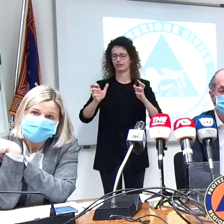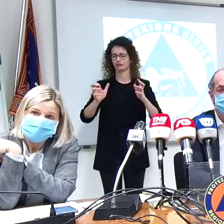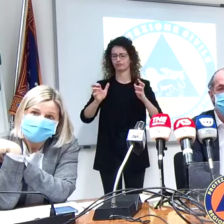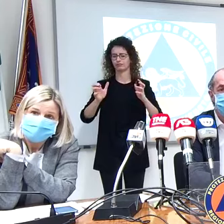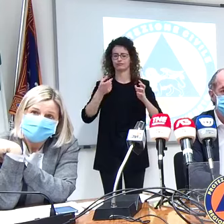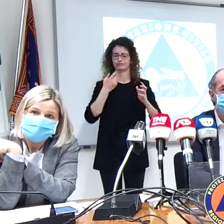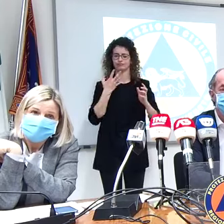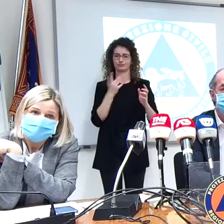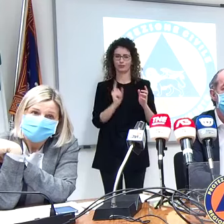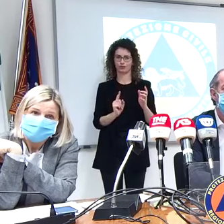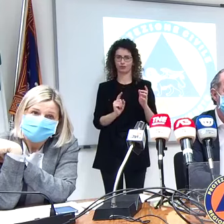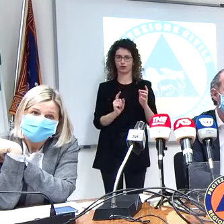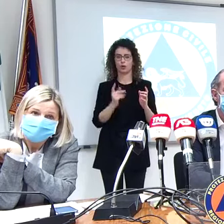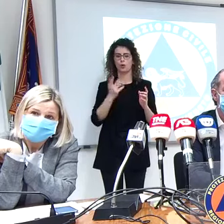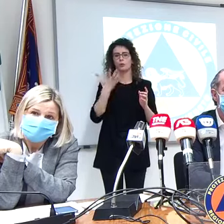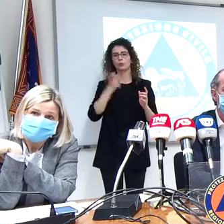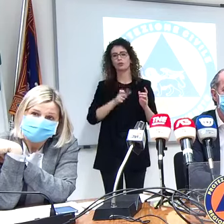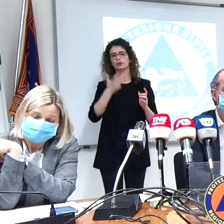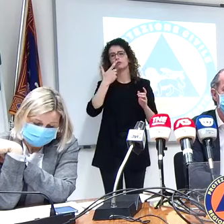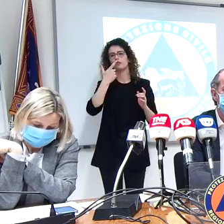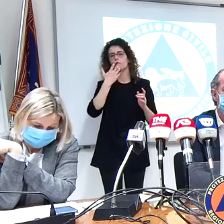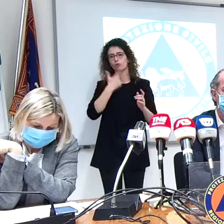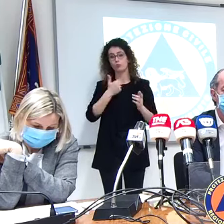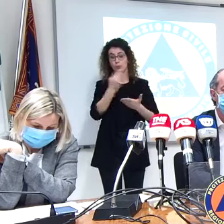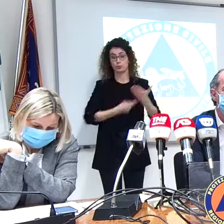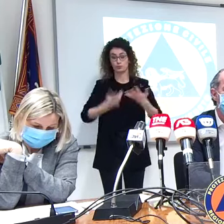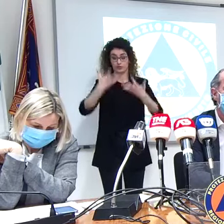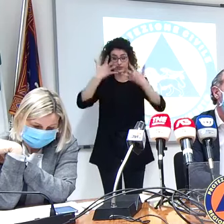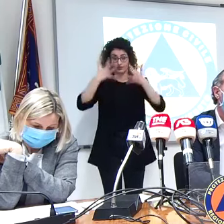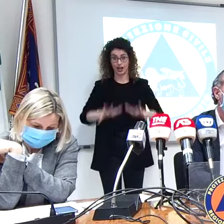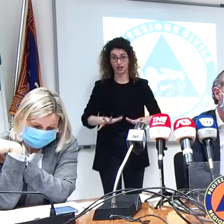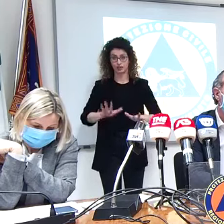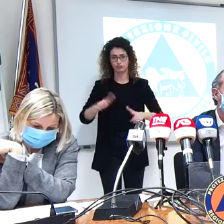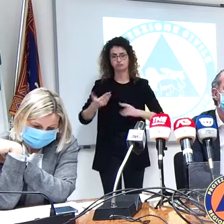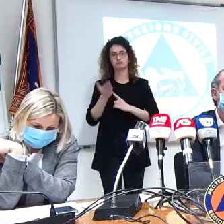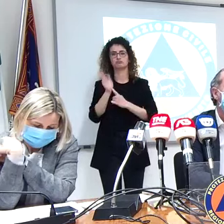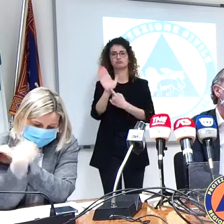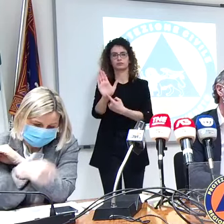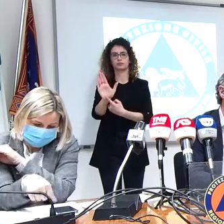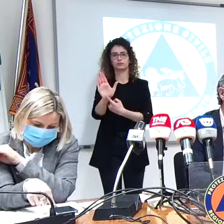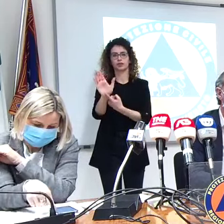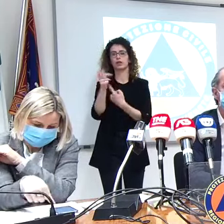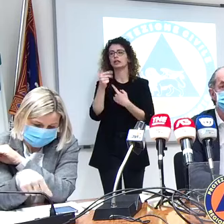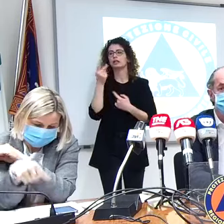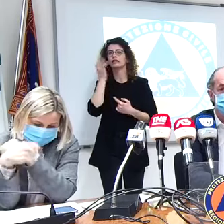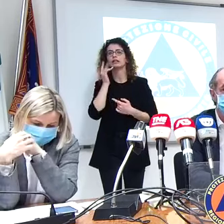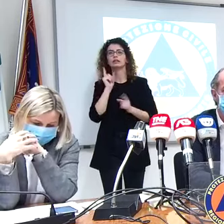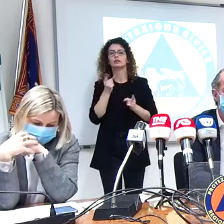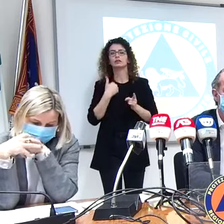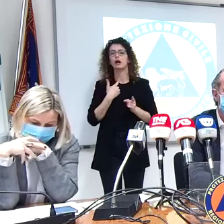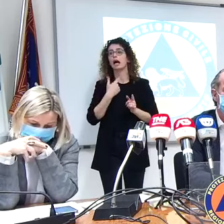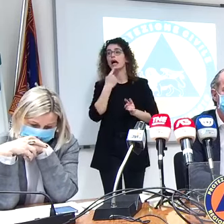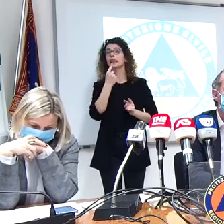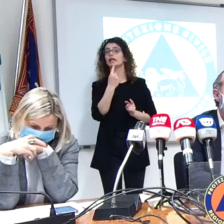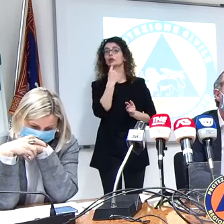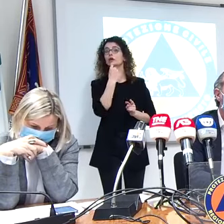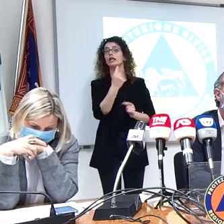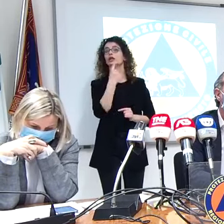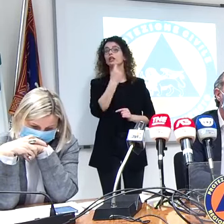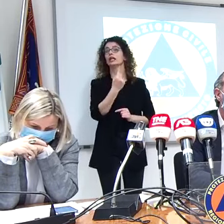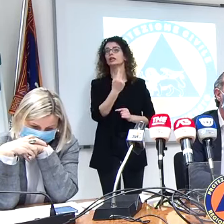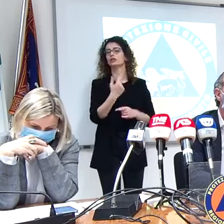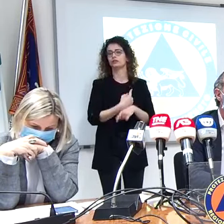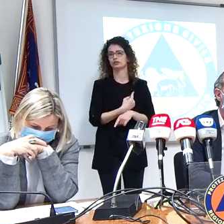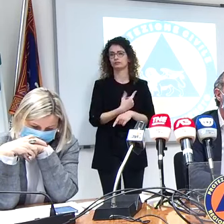vorremmo presentarvi i progetti quando sono definiti. C un rischio che poi fra qualche giorno qualcuno dice aveva annunciato, aveva annunciato. Poi posso chiedere sempre